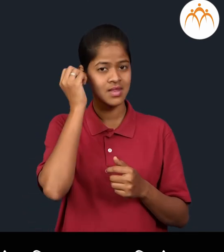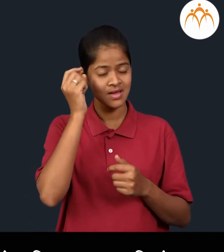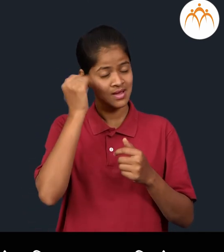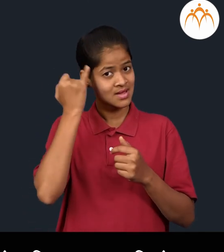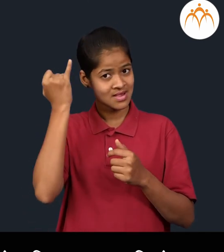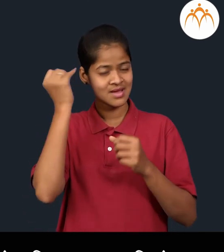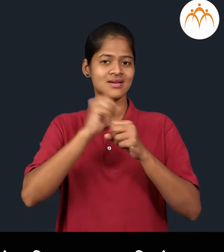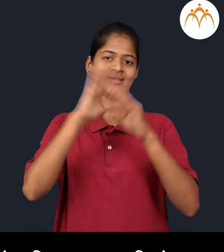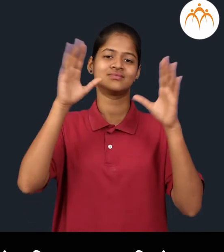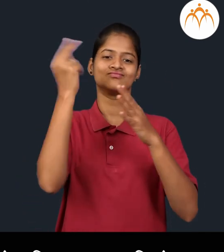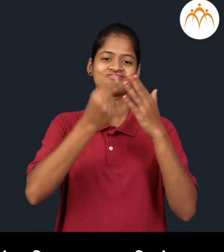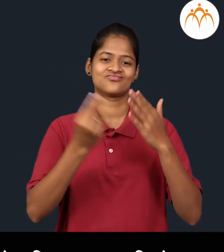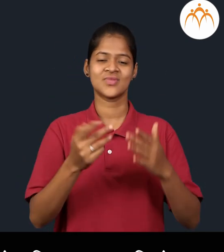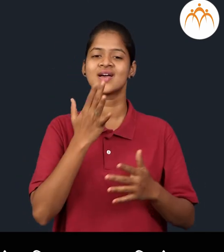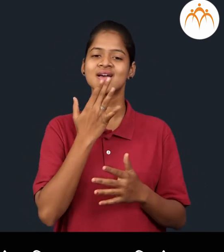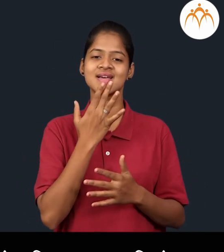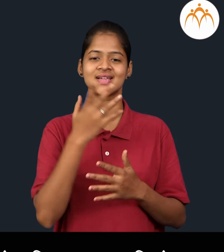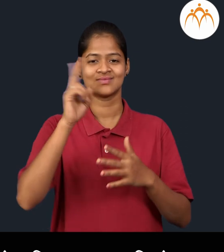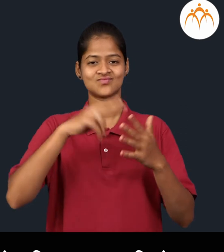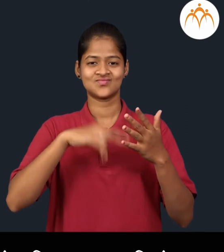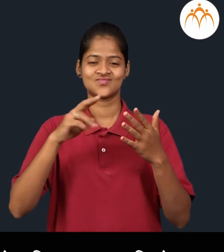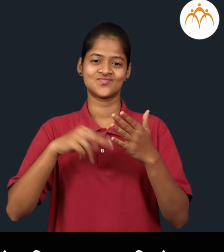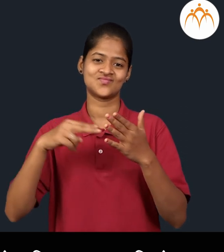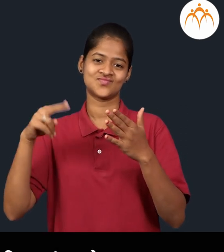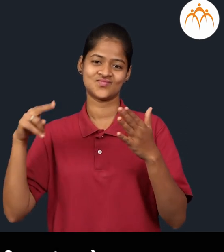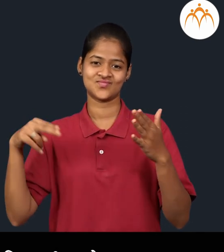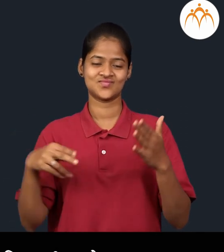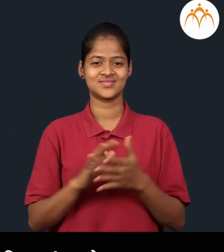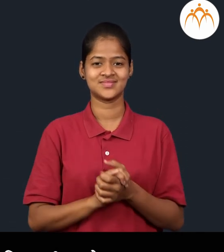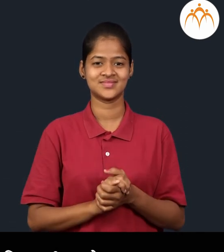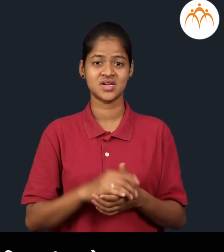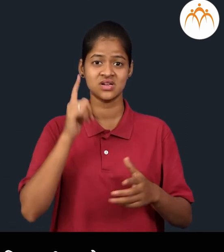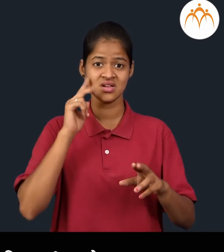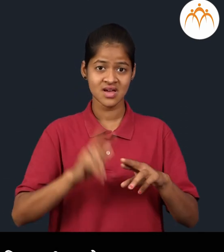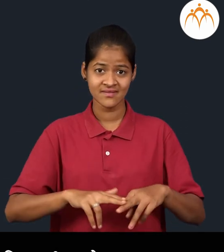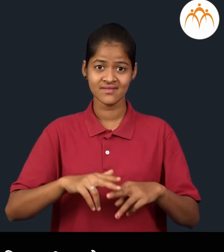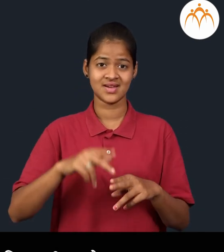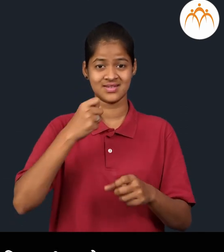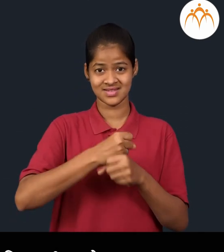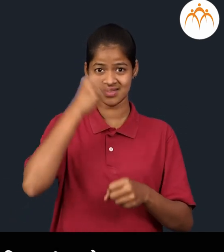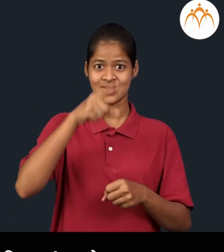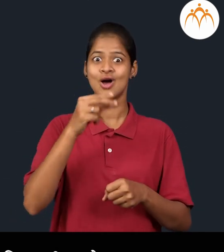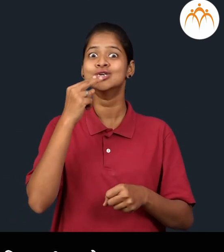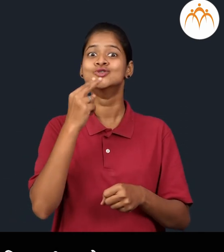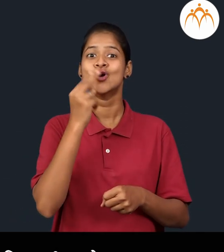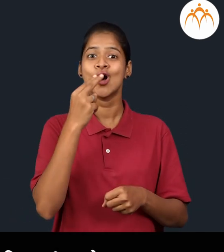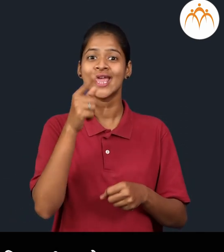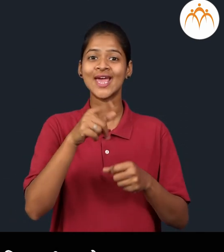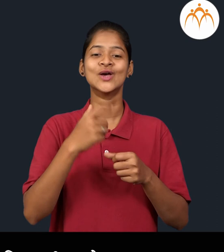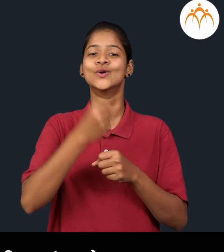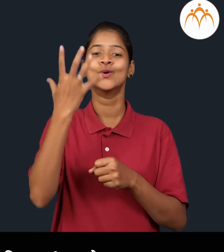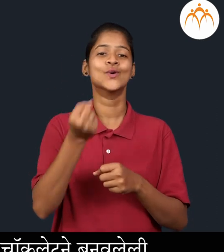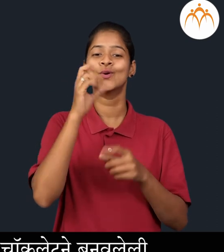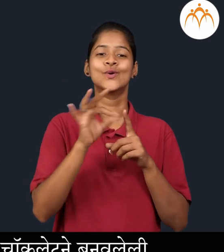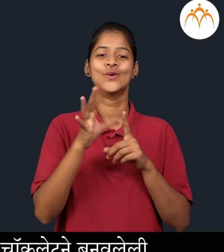सुन्दर चित्र काढ़ा आणी रंगवा तुम्हाला चोकलेटची छत्री मिलाली आहे